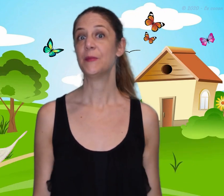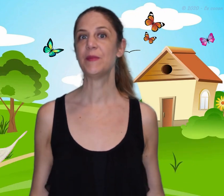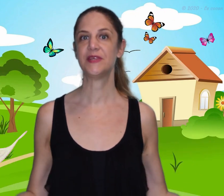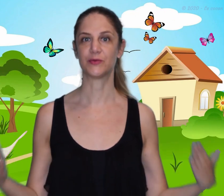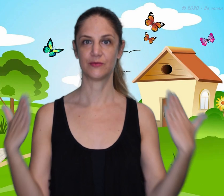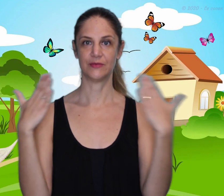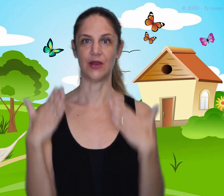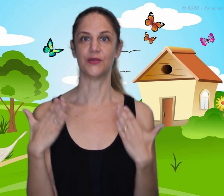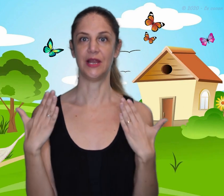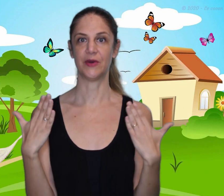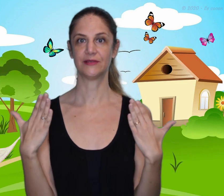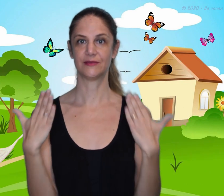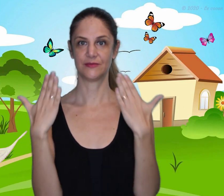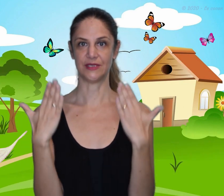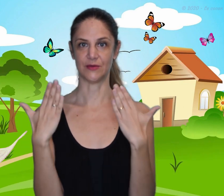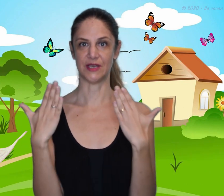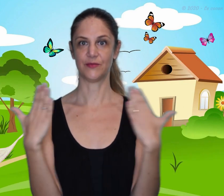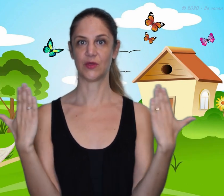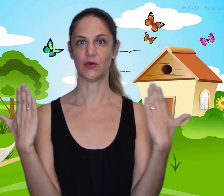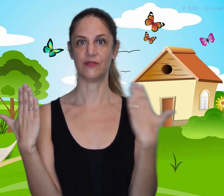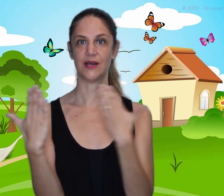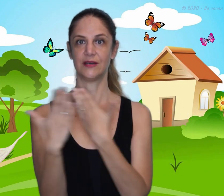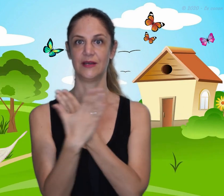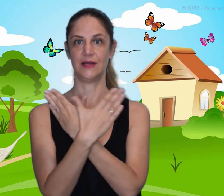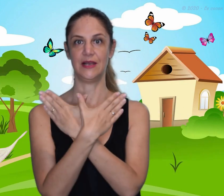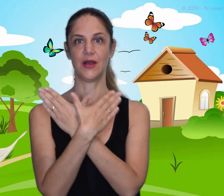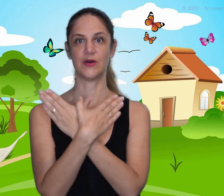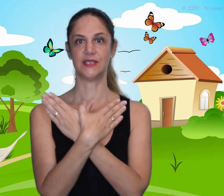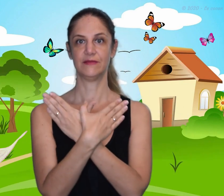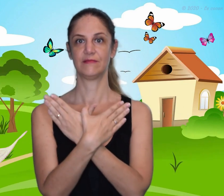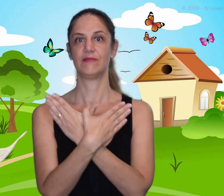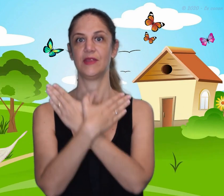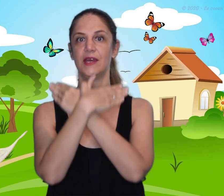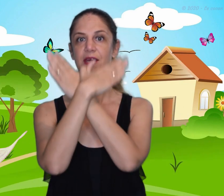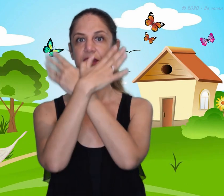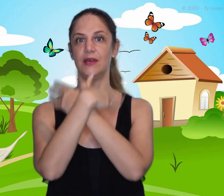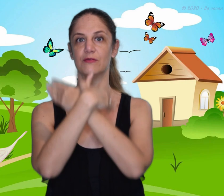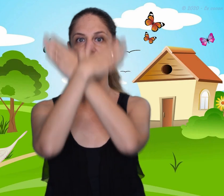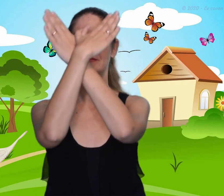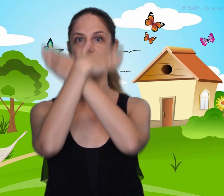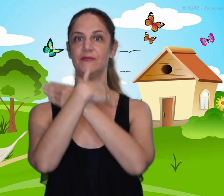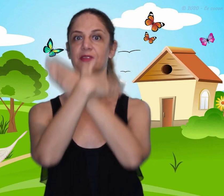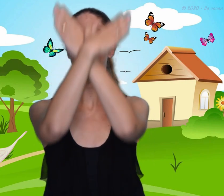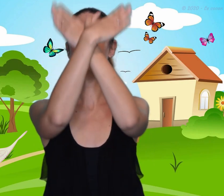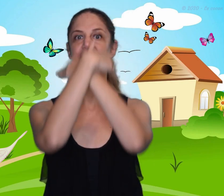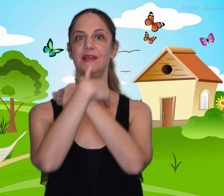Papillon, alors on a les mains, comme ça. On va les croiser et on va imiter